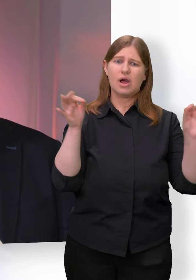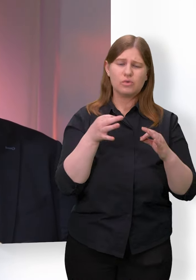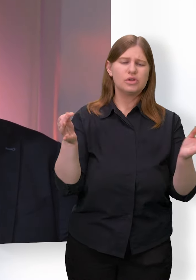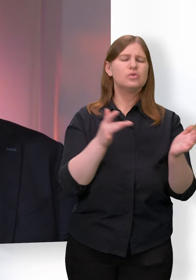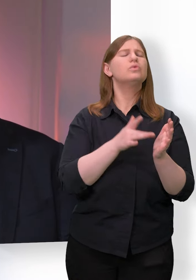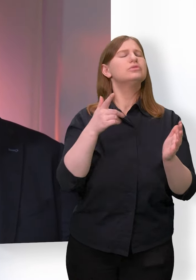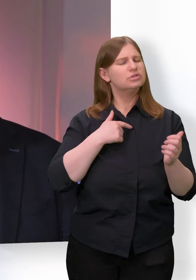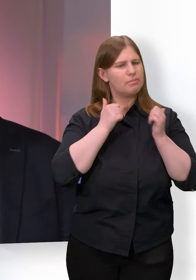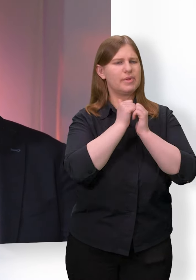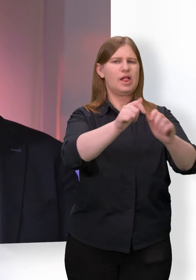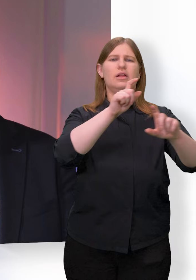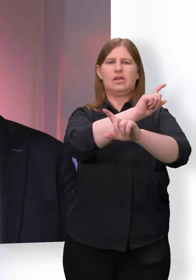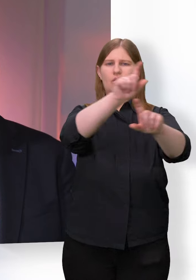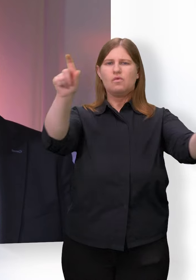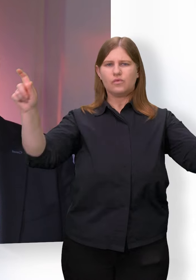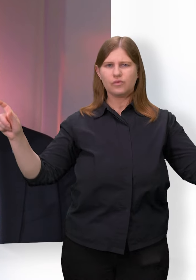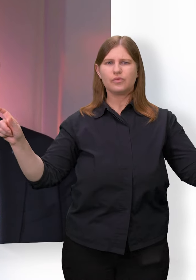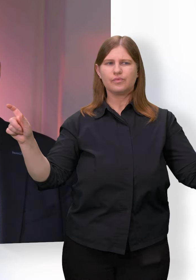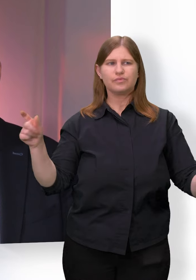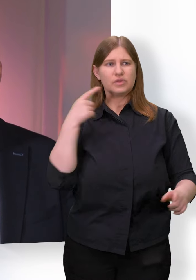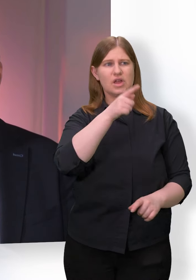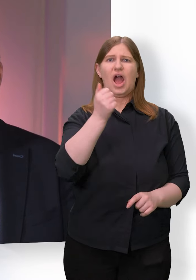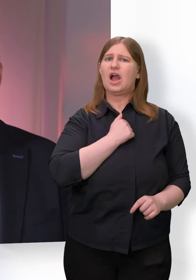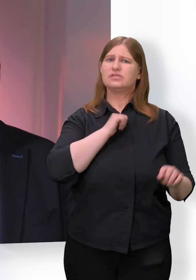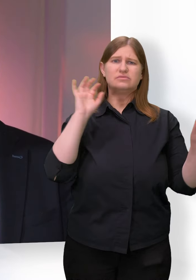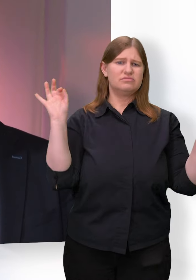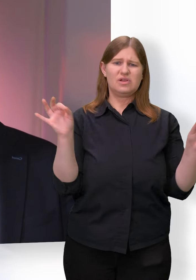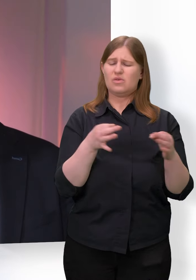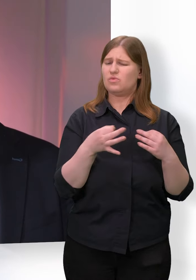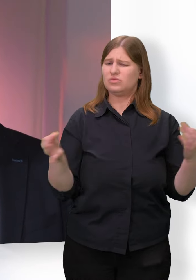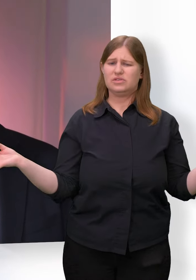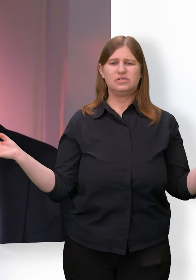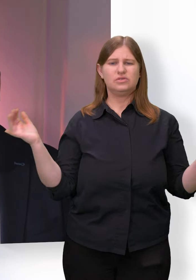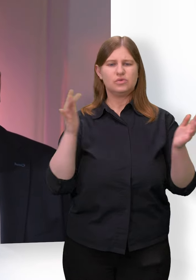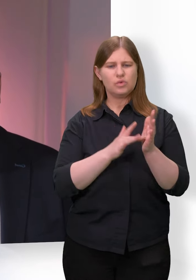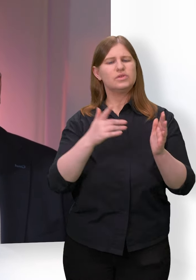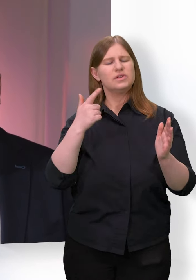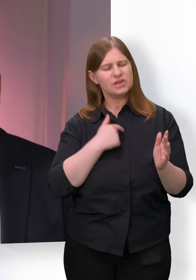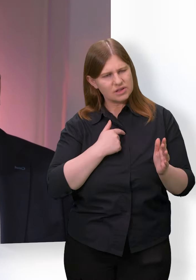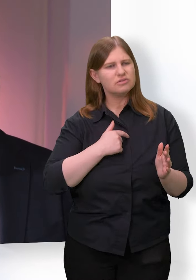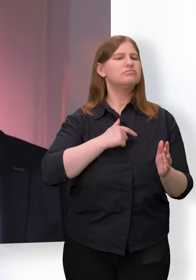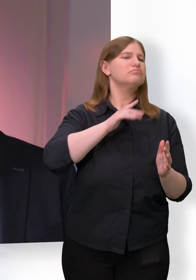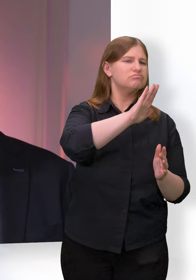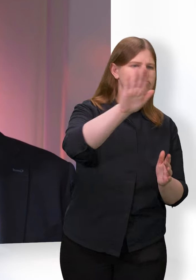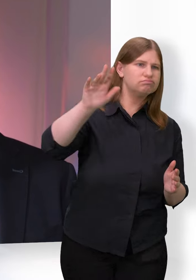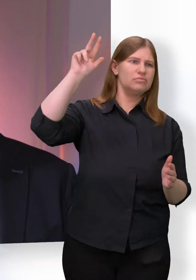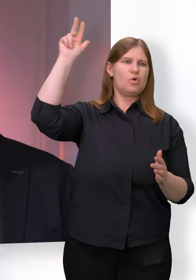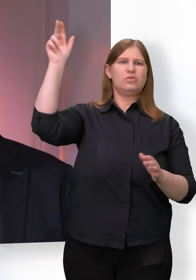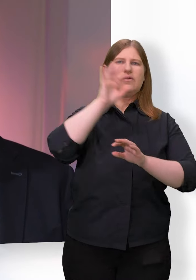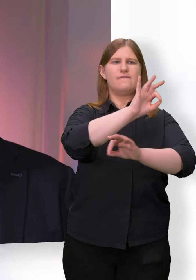bin mit dir. Sei nicht ängstlich, denn ich bin dein Gott. Ich stärke dich,